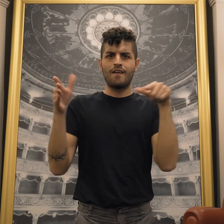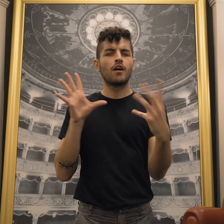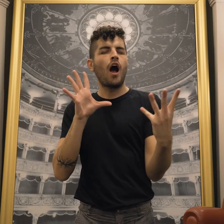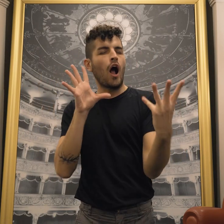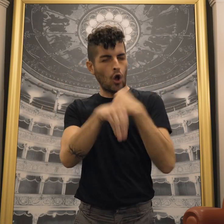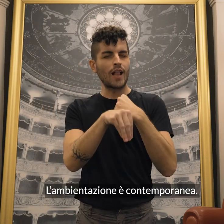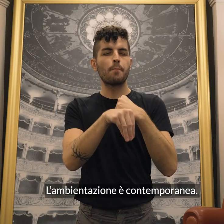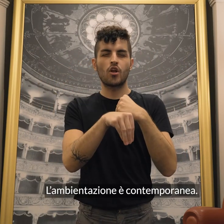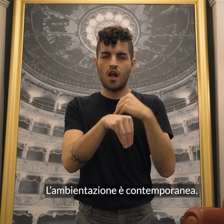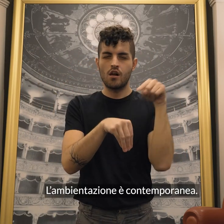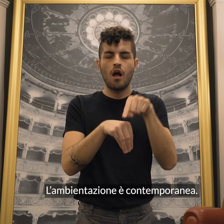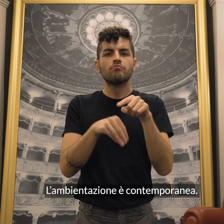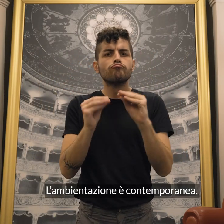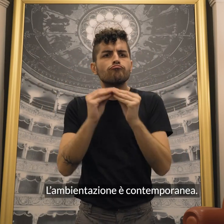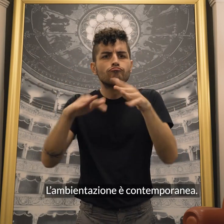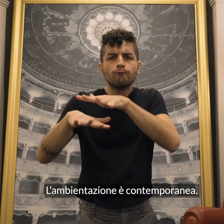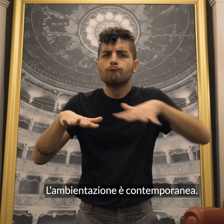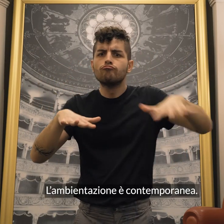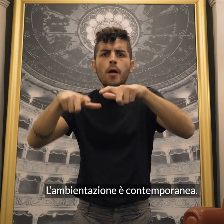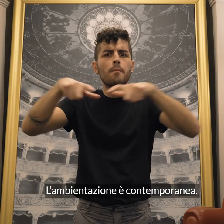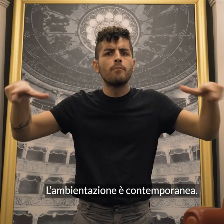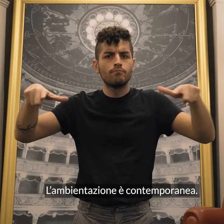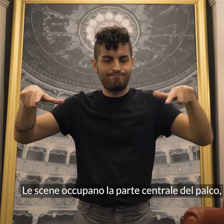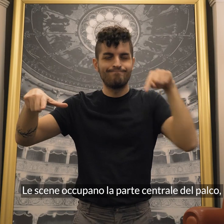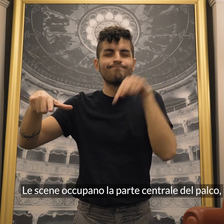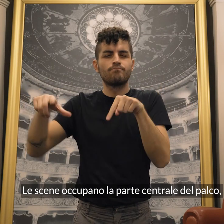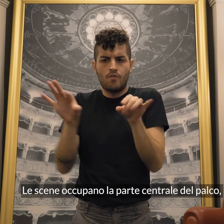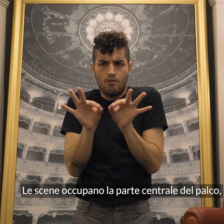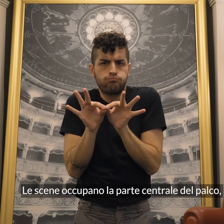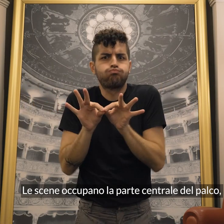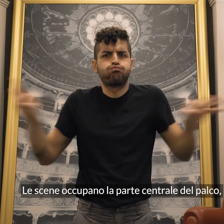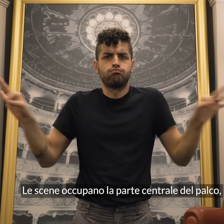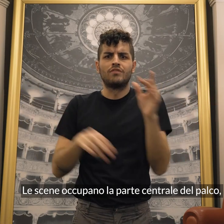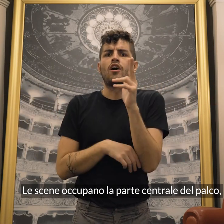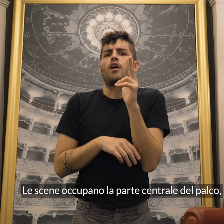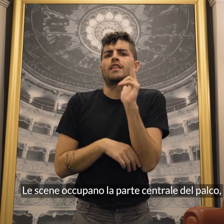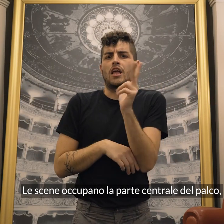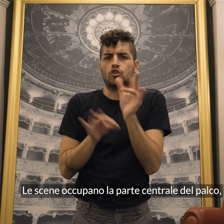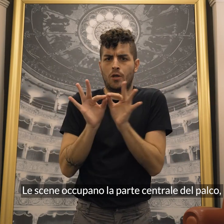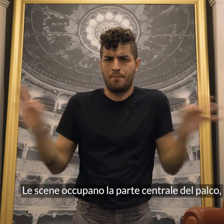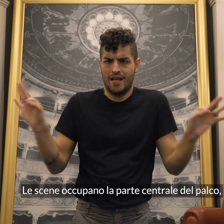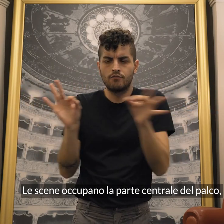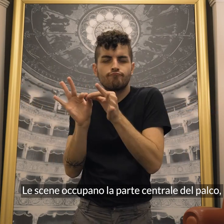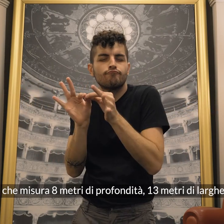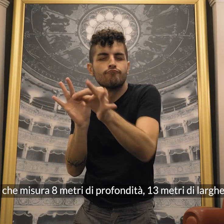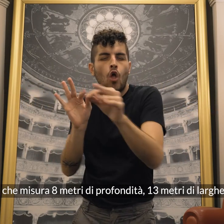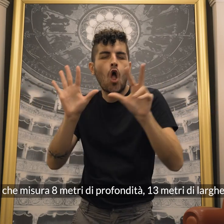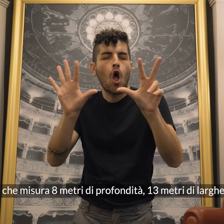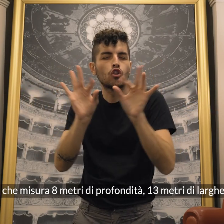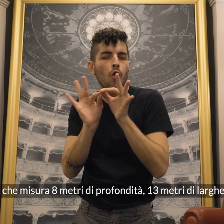L'ambientazione è contemporanea. Le scene occupano la parte centrale del palco che misura 8